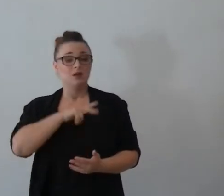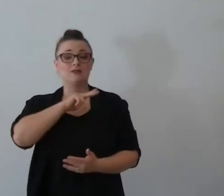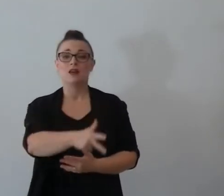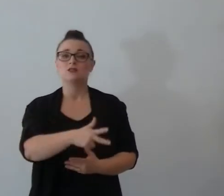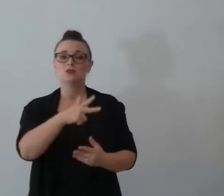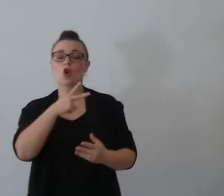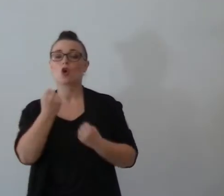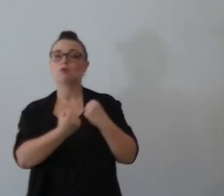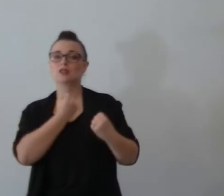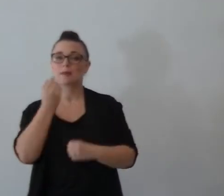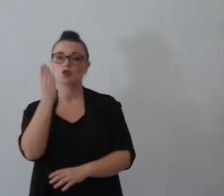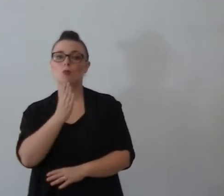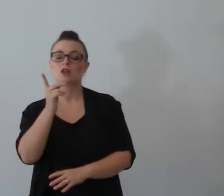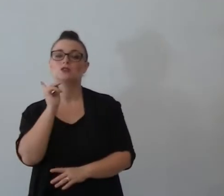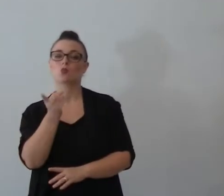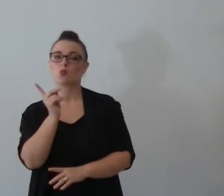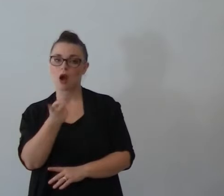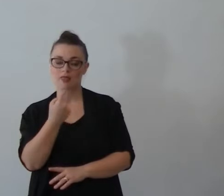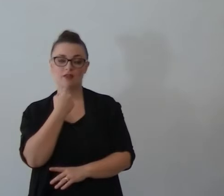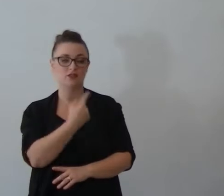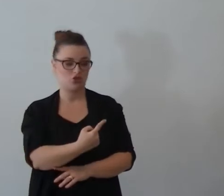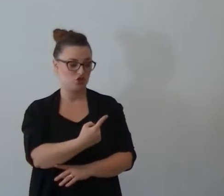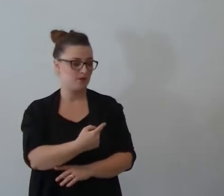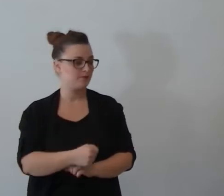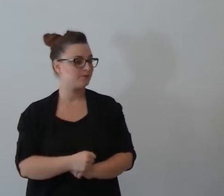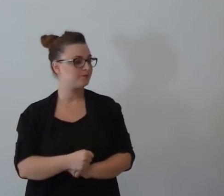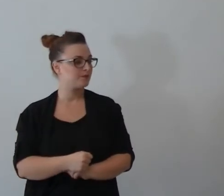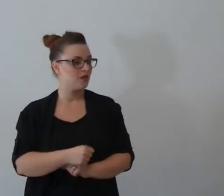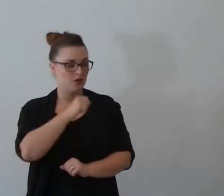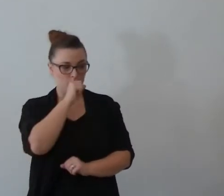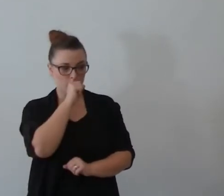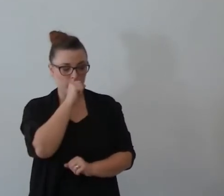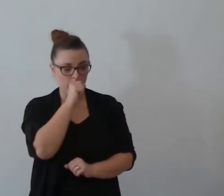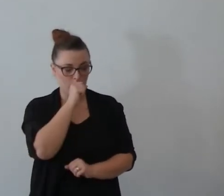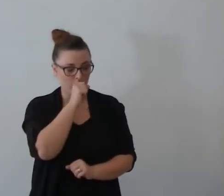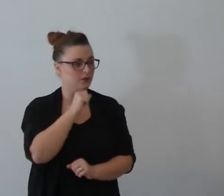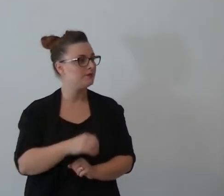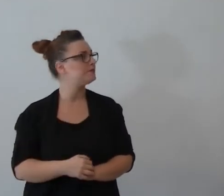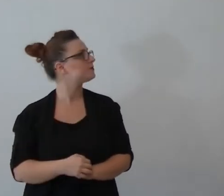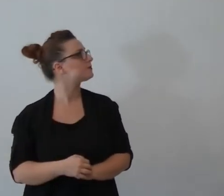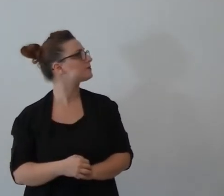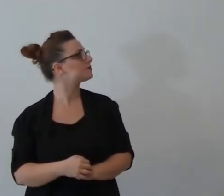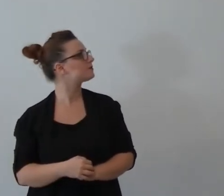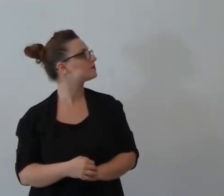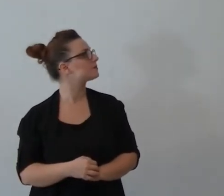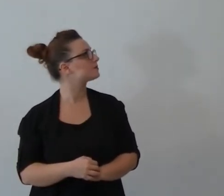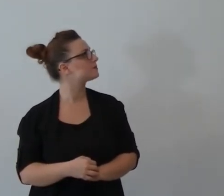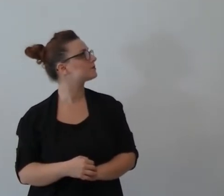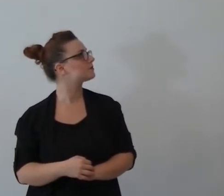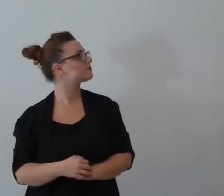afferma ciò che è giusto davanti a Dio afferma ciò che è giusto davanti a Dio